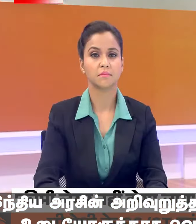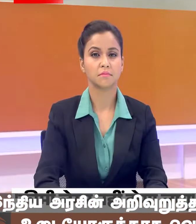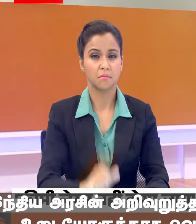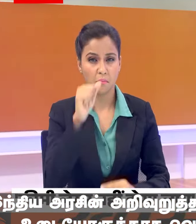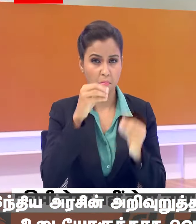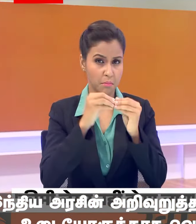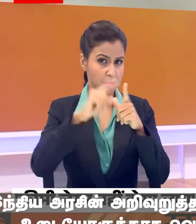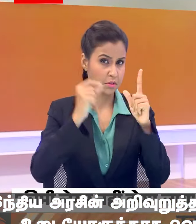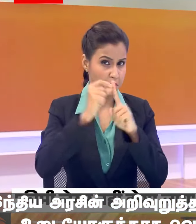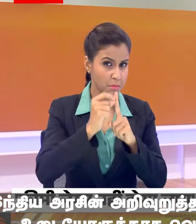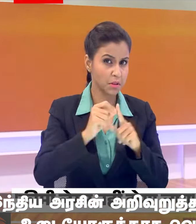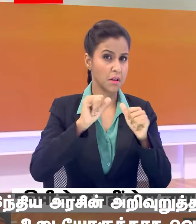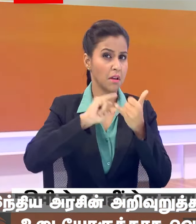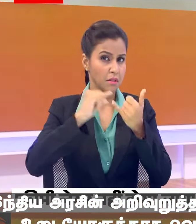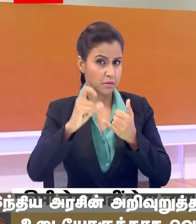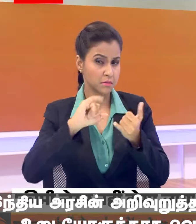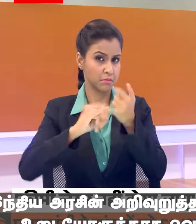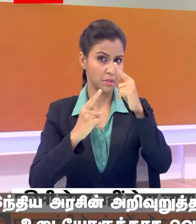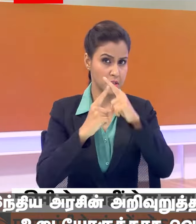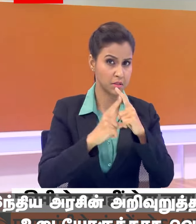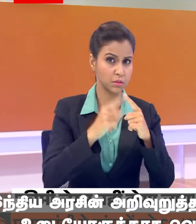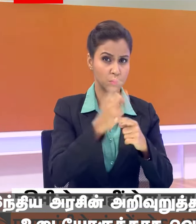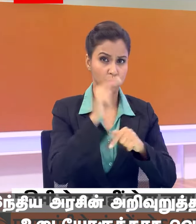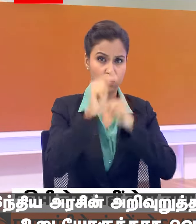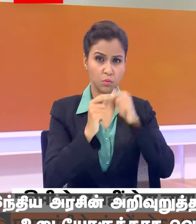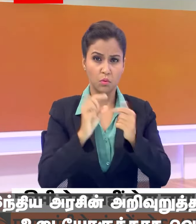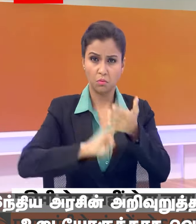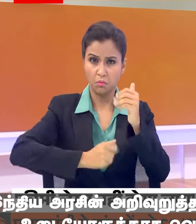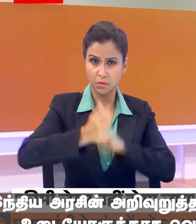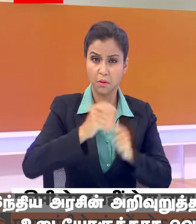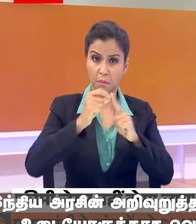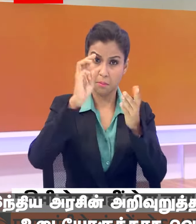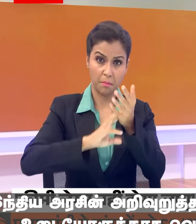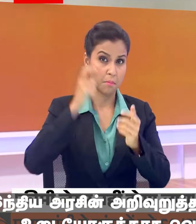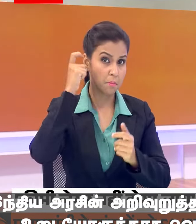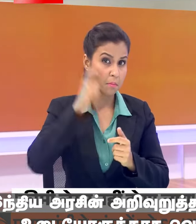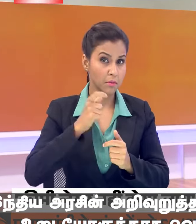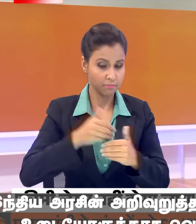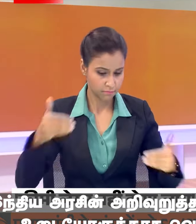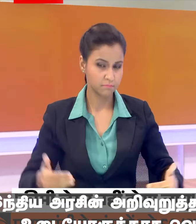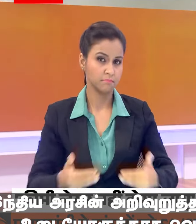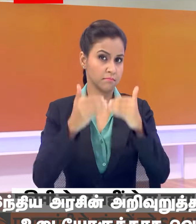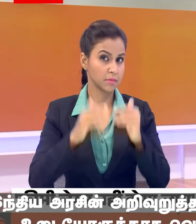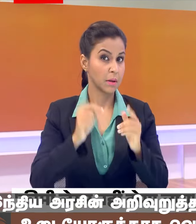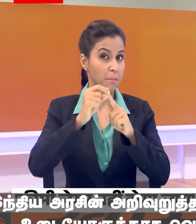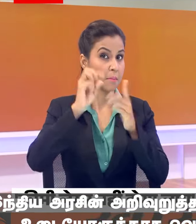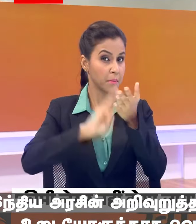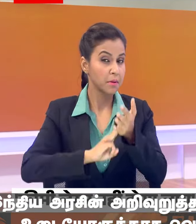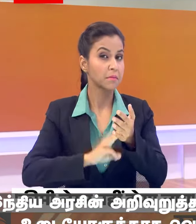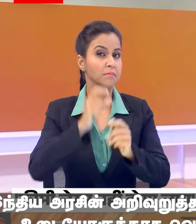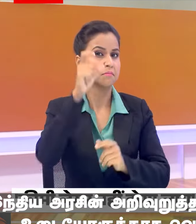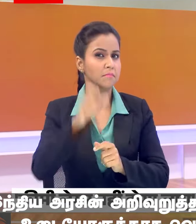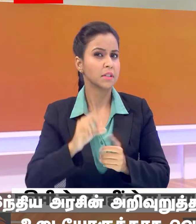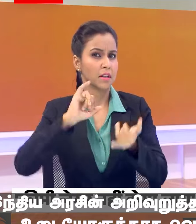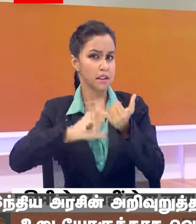भाजपा के अनुसूचित जाती और अनुसूचित जन जाती के सांसदों ने प्रधानवंत्री नरेंद्र मोदी से की मुलाकात पीम ने सांसदों को